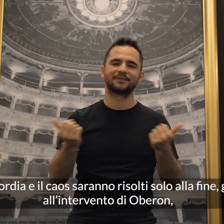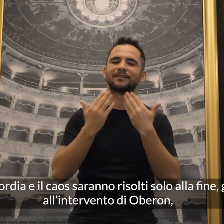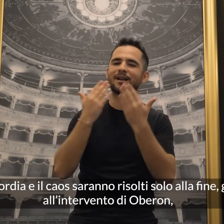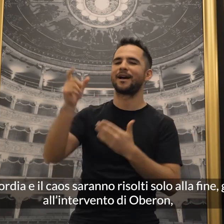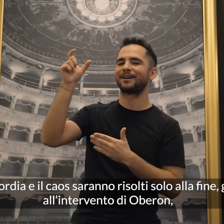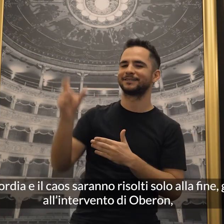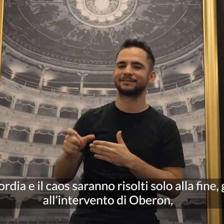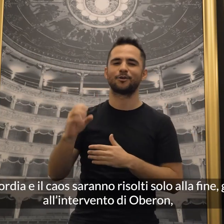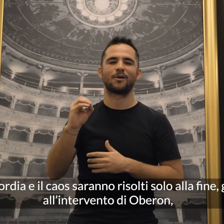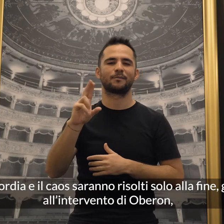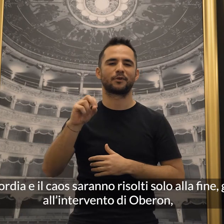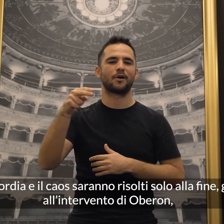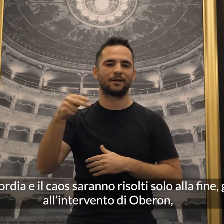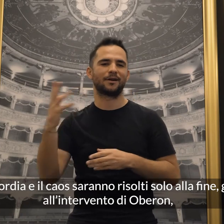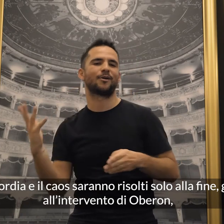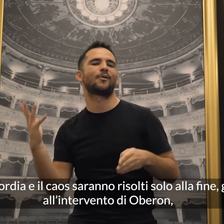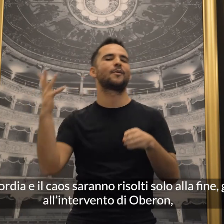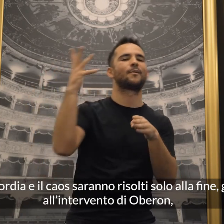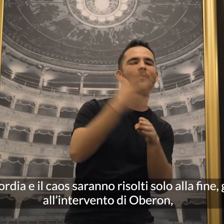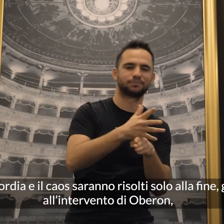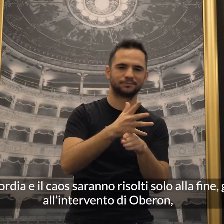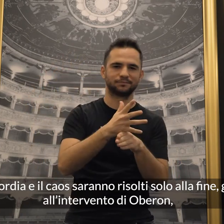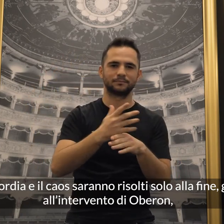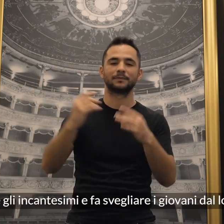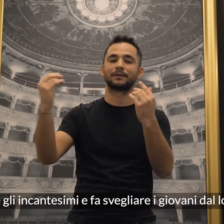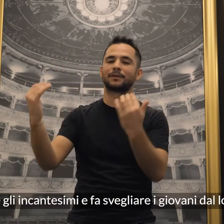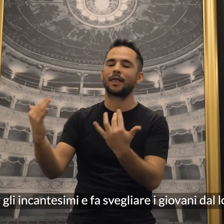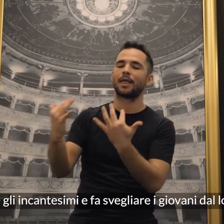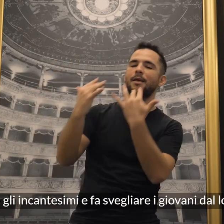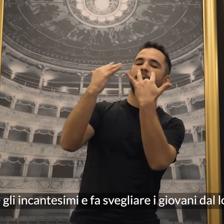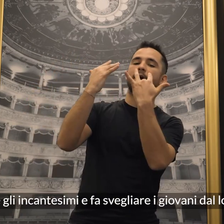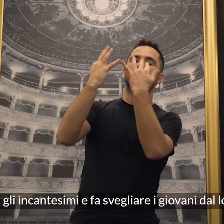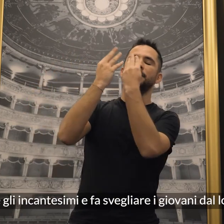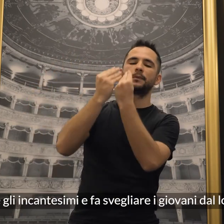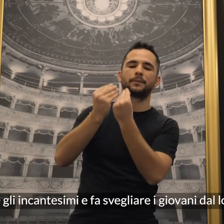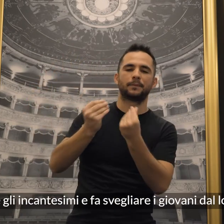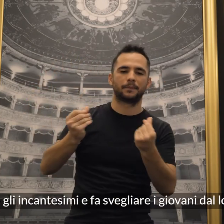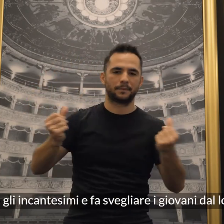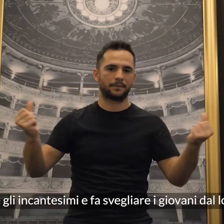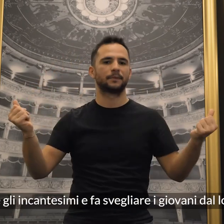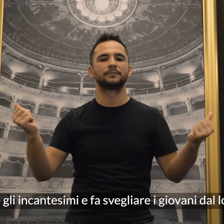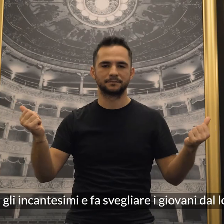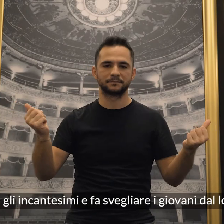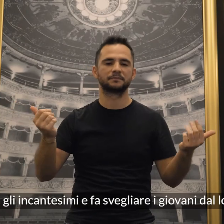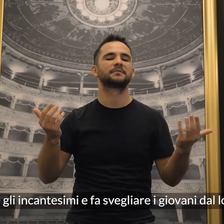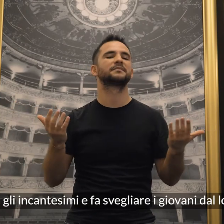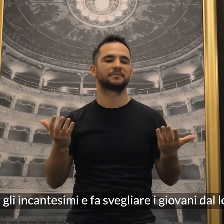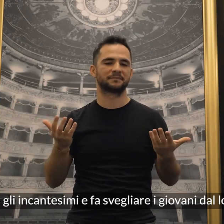risolti solo alla fine, grazie all'intervento di Oberon, che scioglie gli incantesimi e fa svegliare i giovani dal loro sogno,